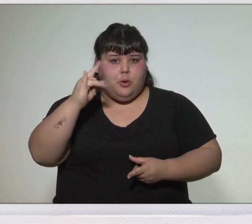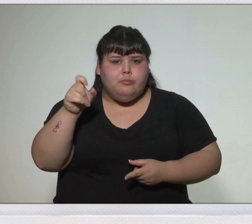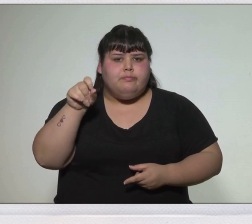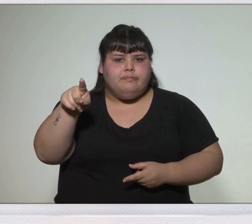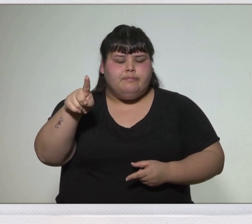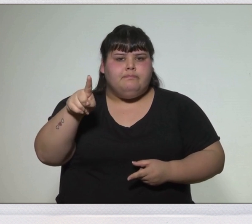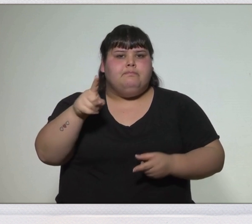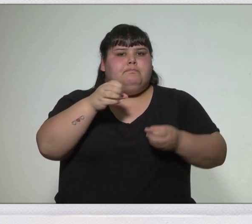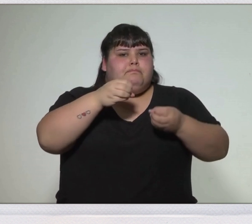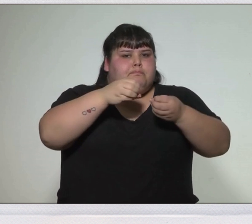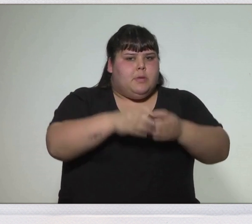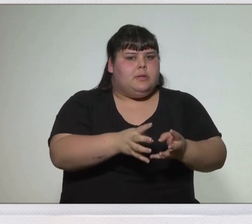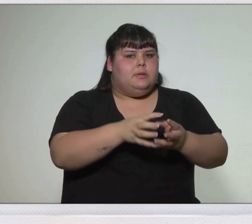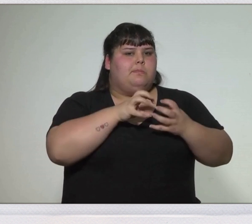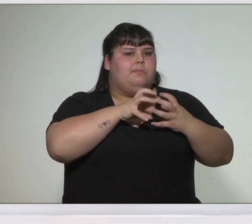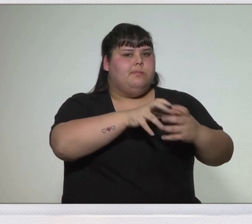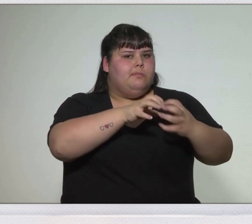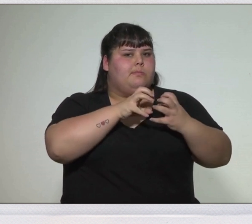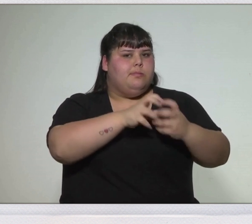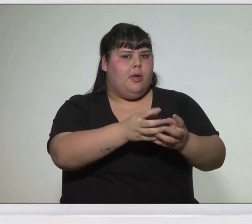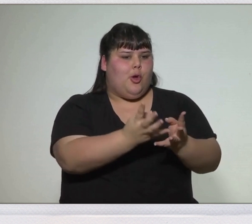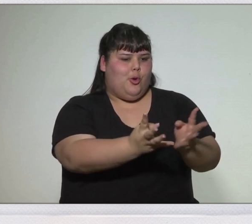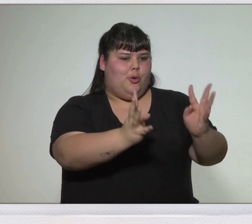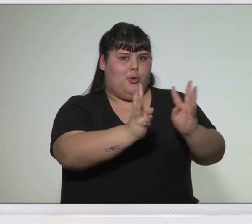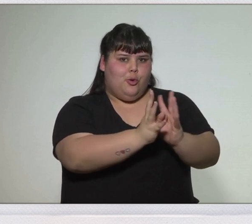el Congreso de Tucumán.